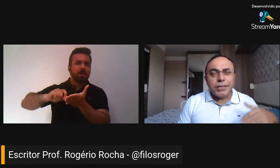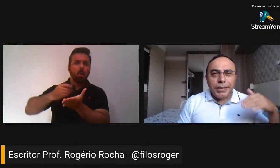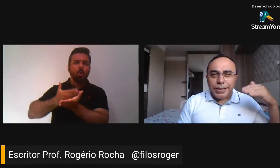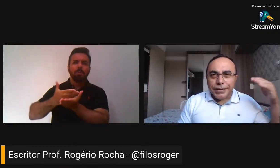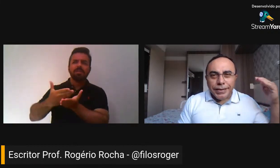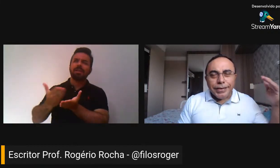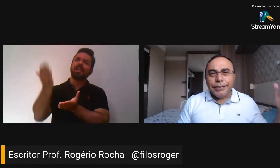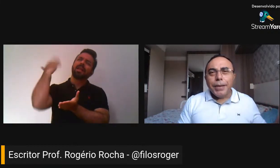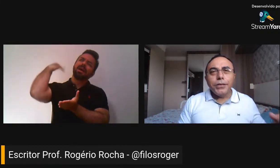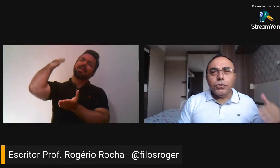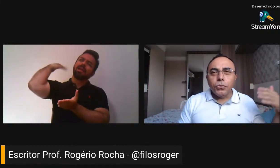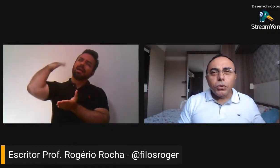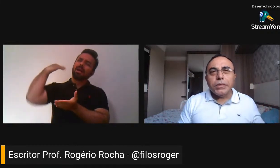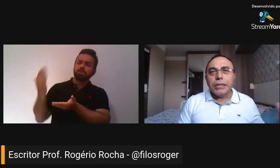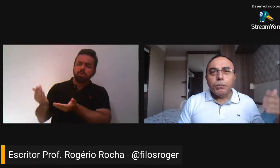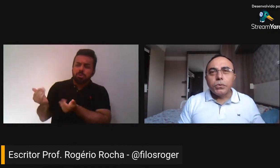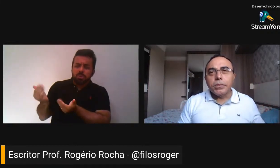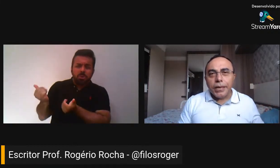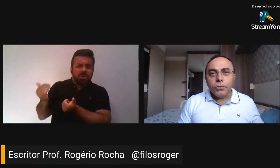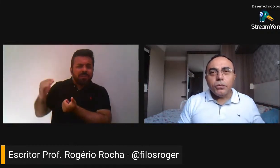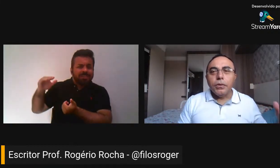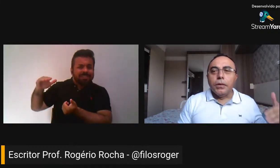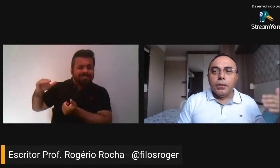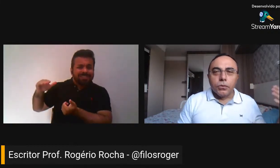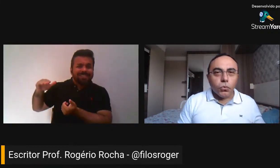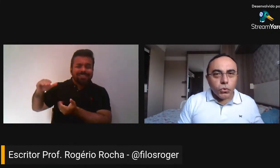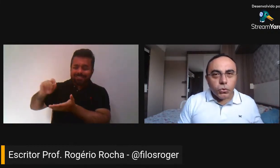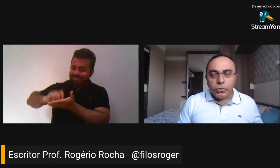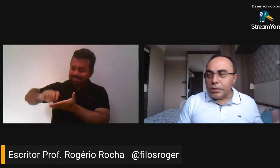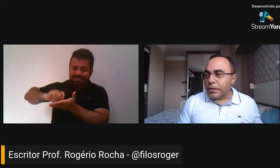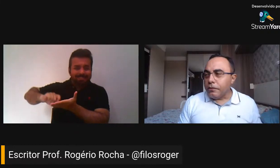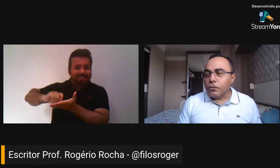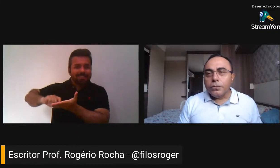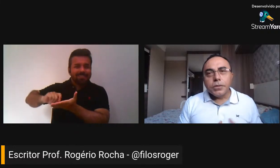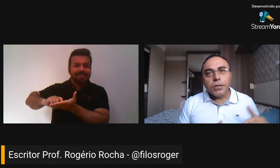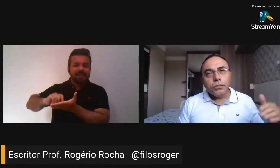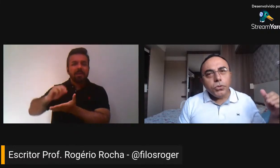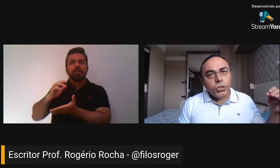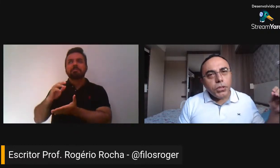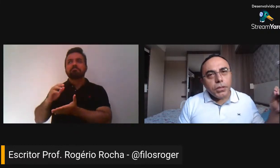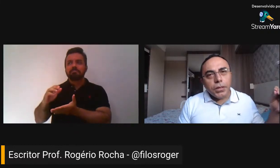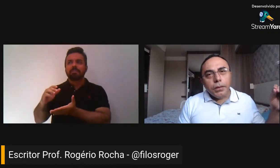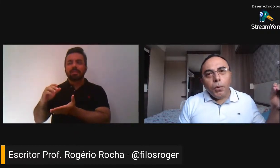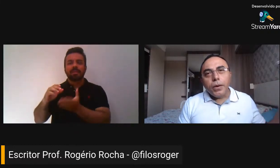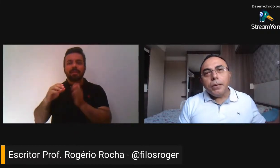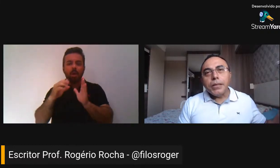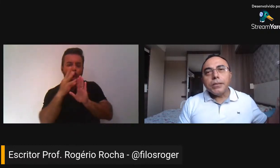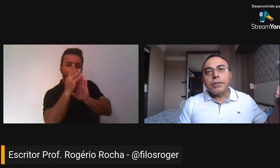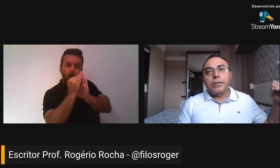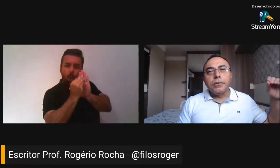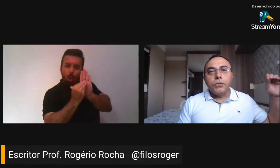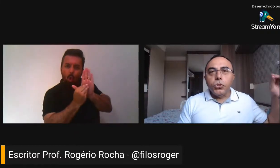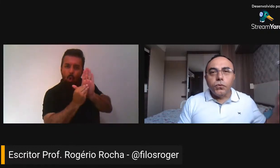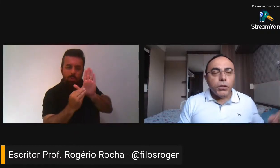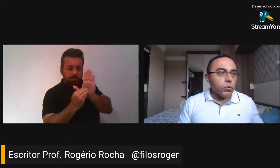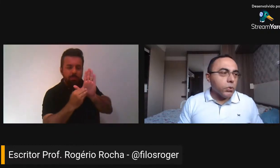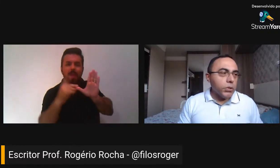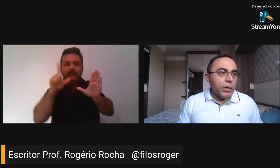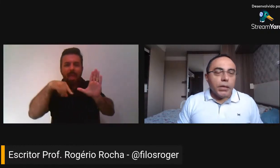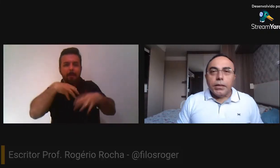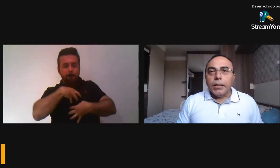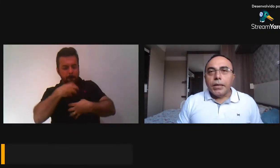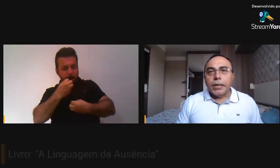recente, mas mais de 80% do conteúdo desse livro são de poemas de